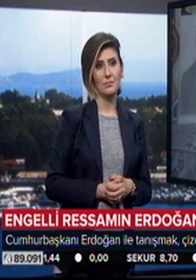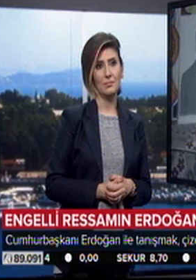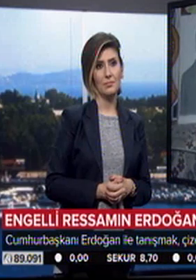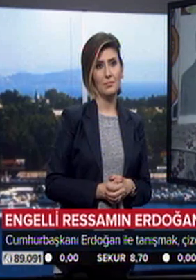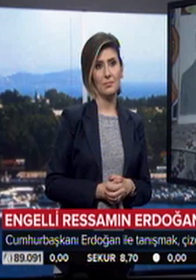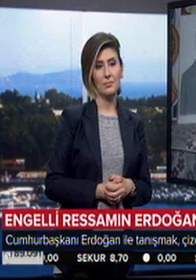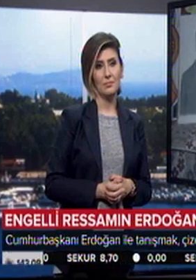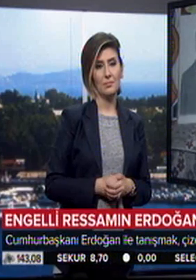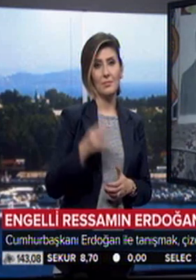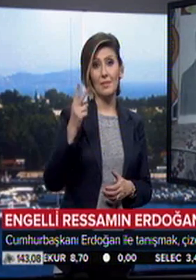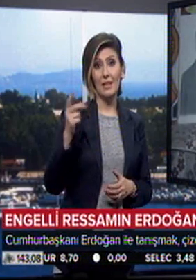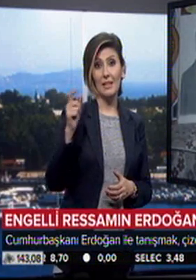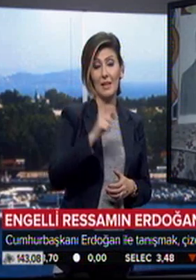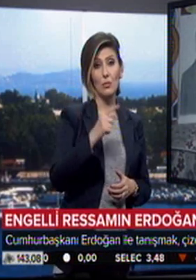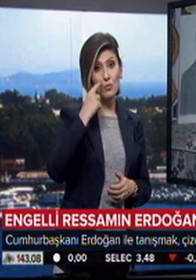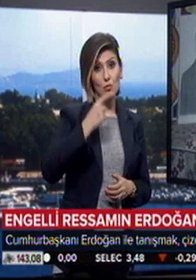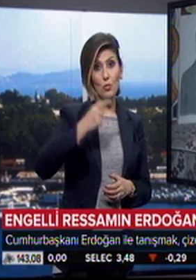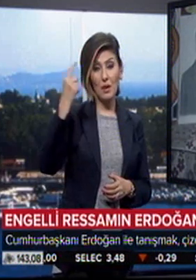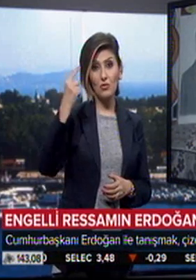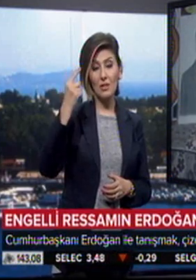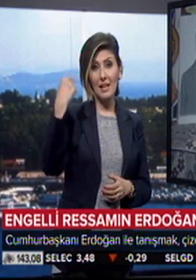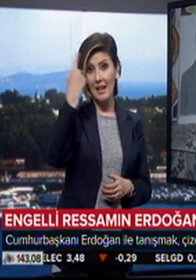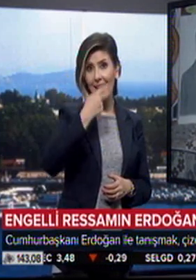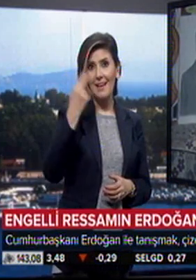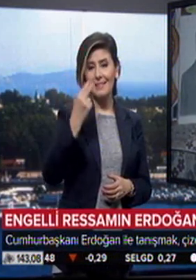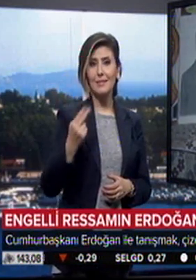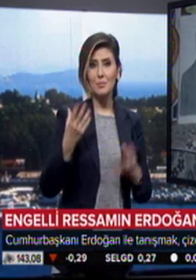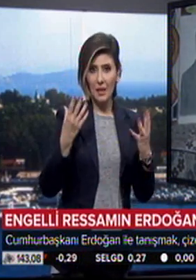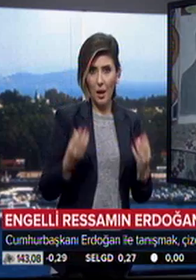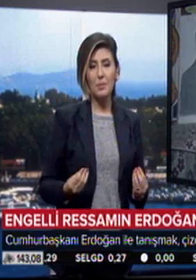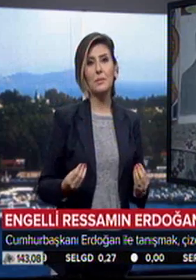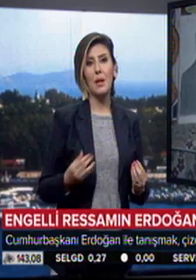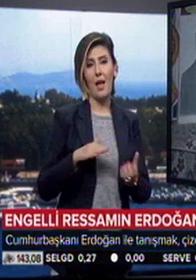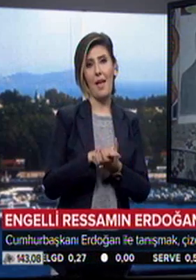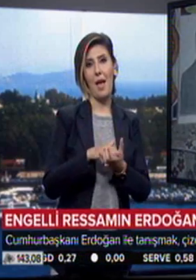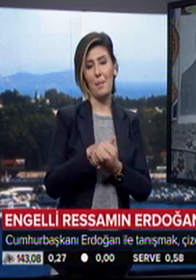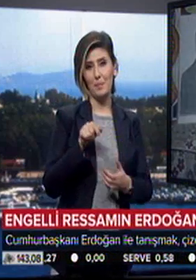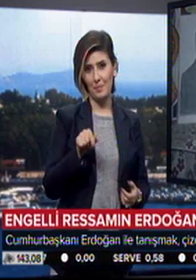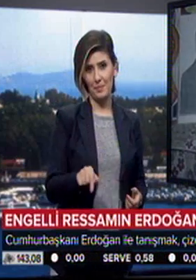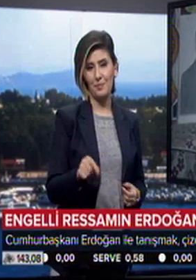İki ayda Cumhurbaşkanımızın resmini çizdim ayağımla.